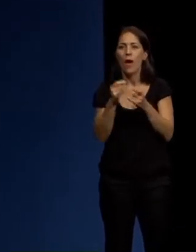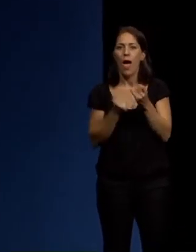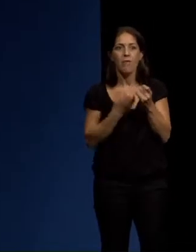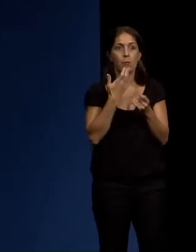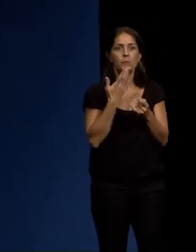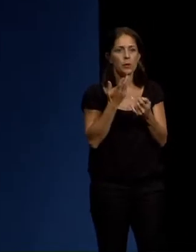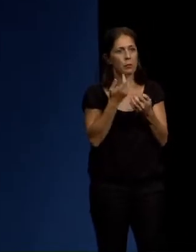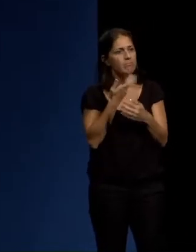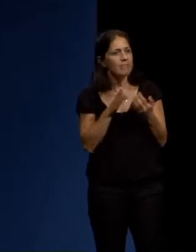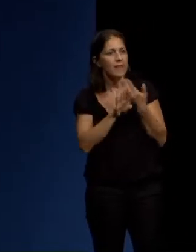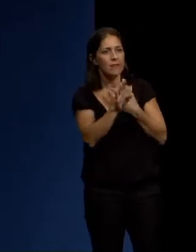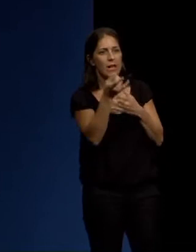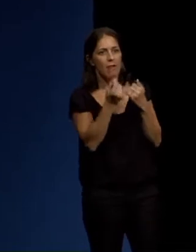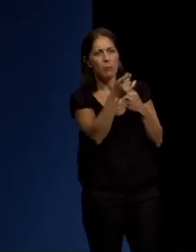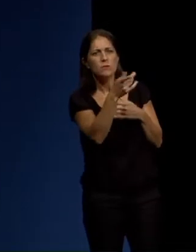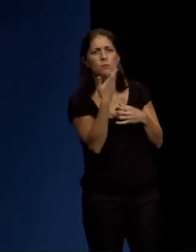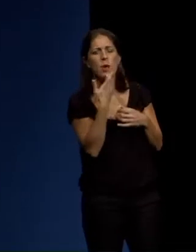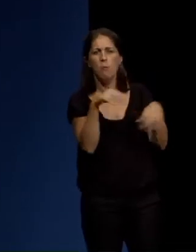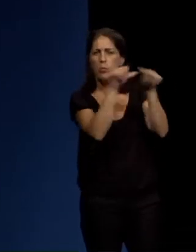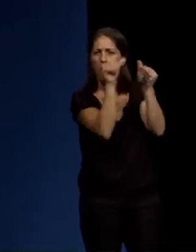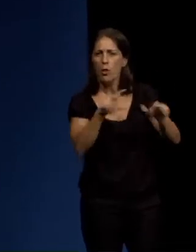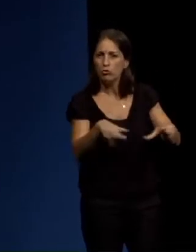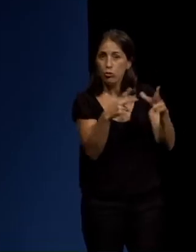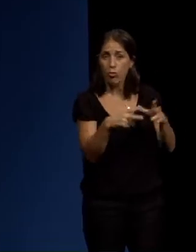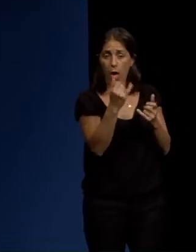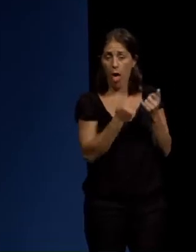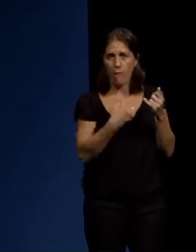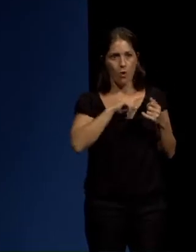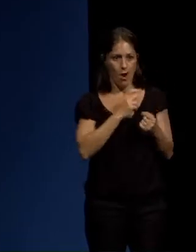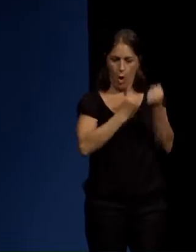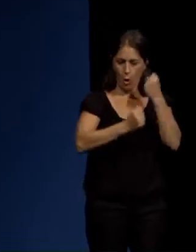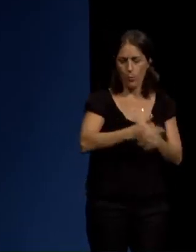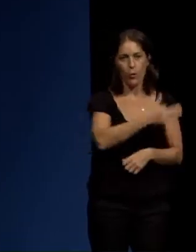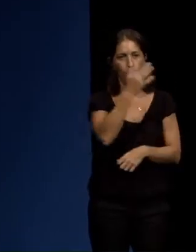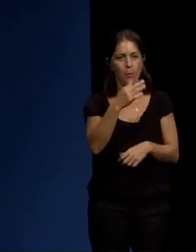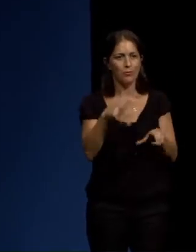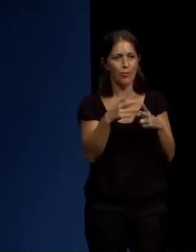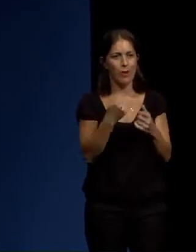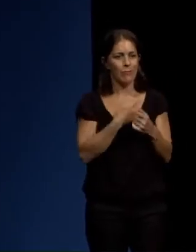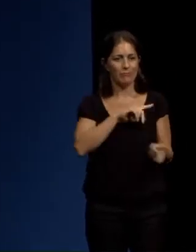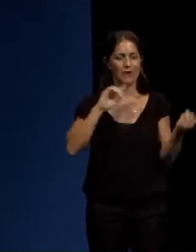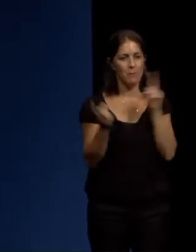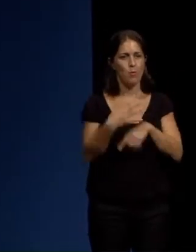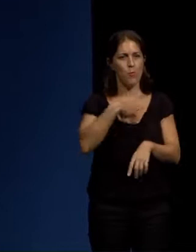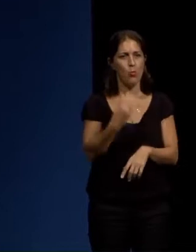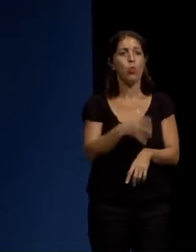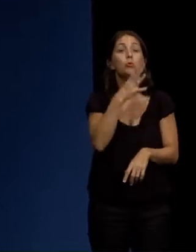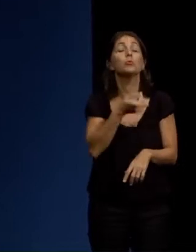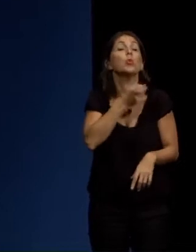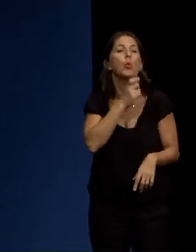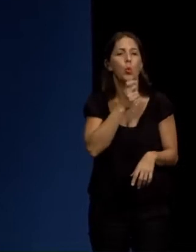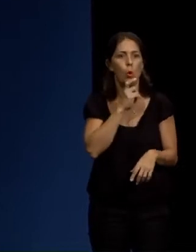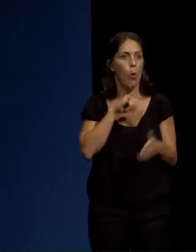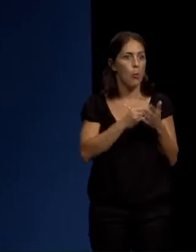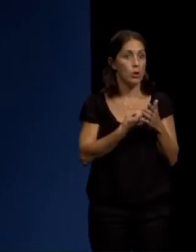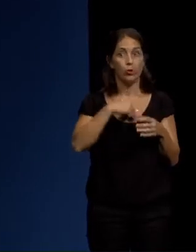posibilidad de real de cambiar o modelo social e económico do meu país a través deste proxecto que representa em Marea e de sentir